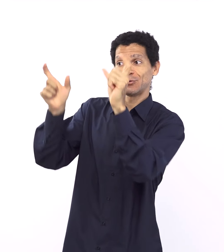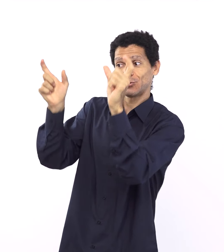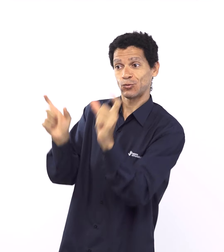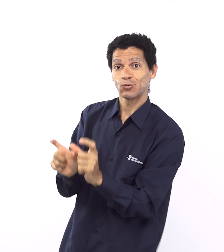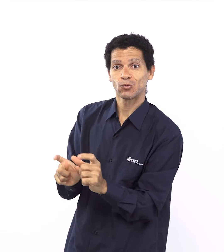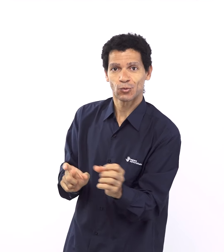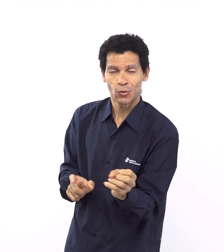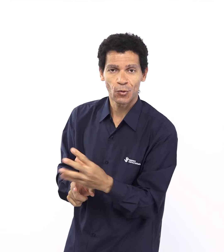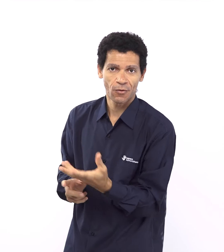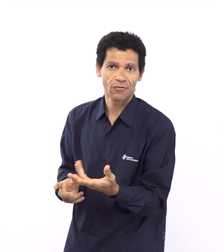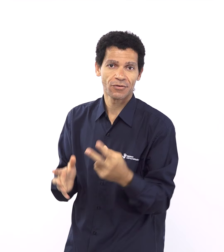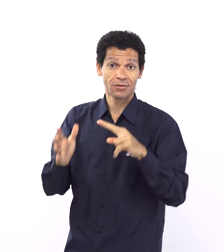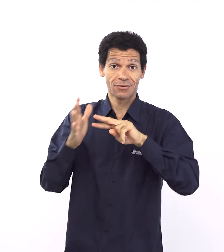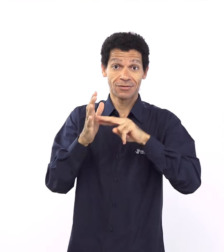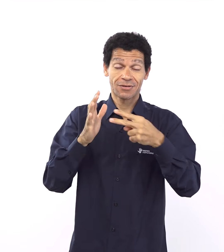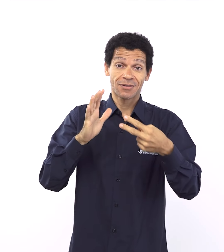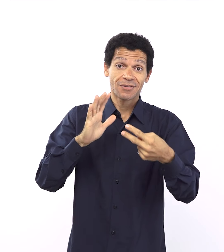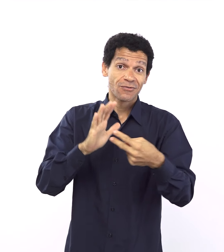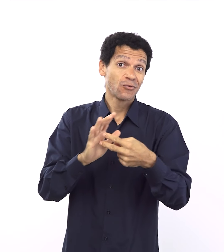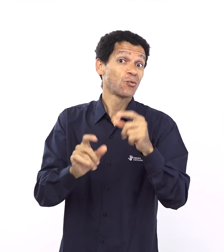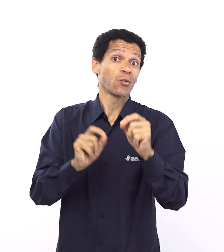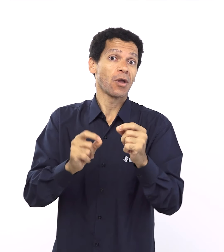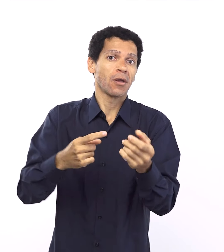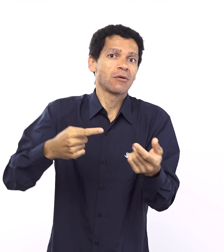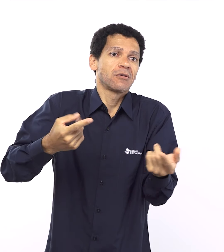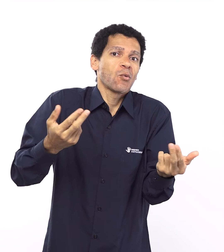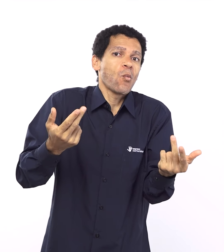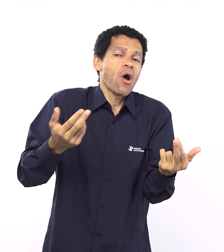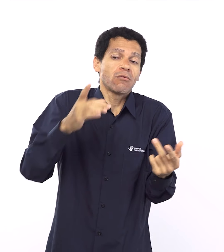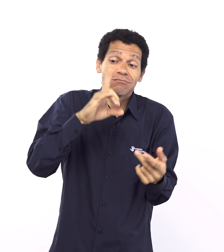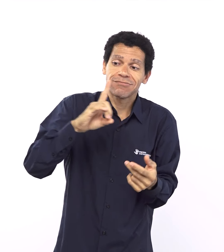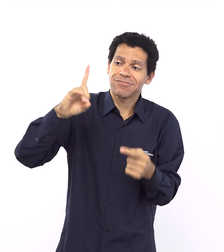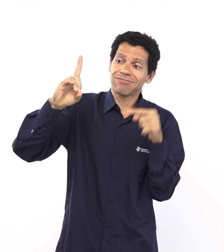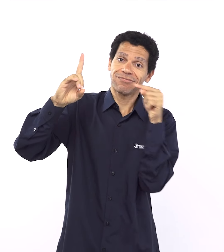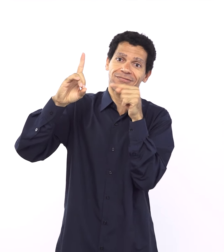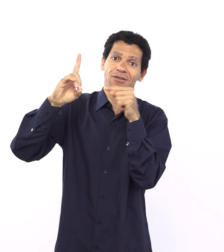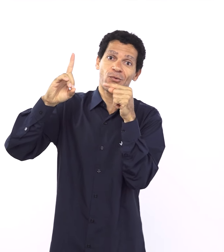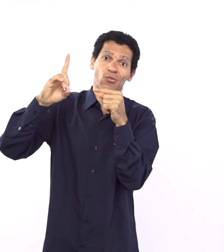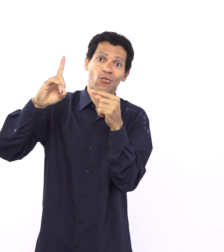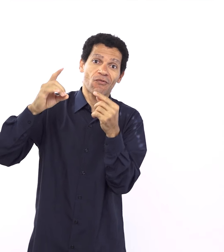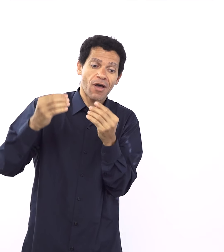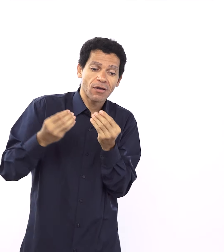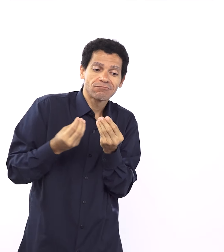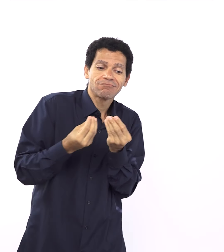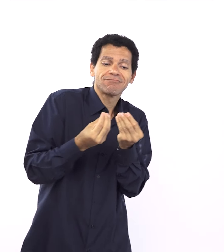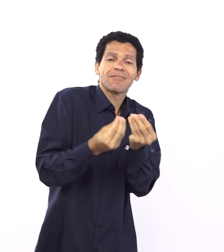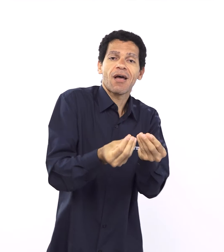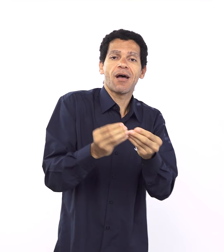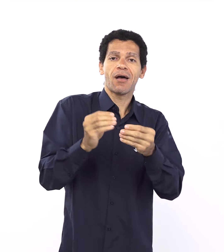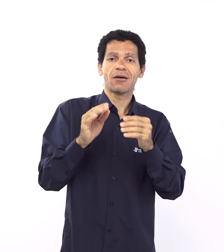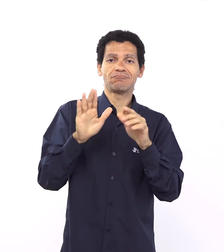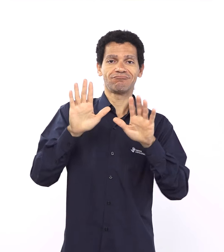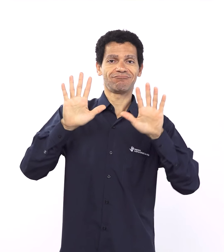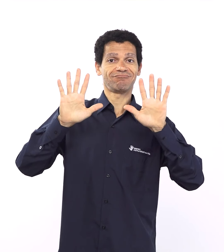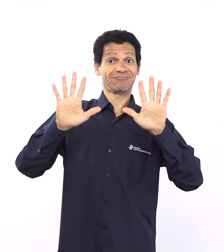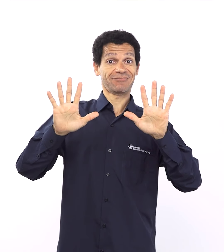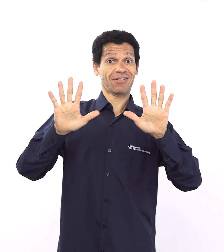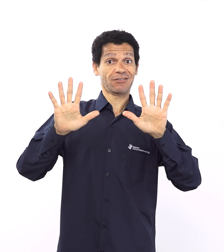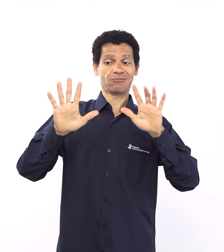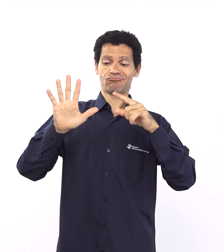dele as instruções que ele dá para o povo e entra numa aliança em que ele garante liberdade liberdade espiritual